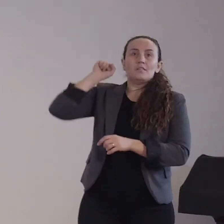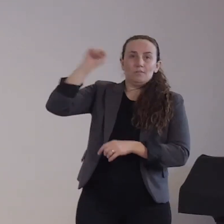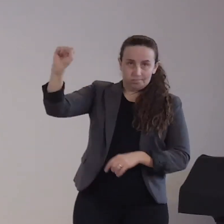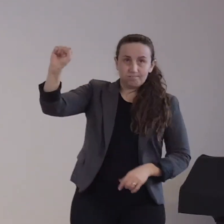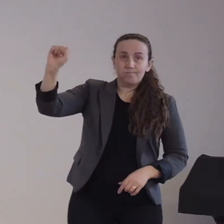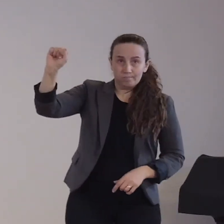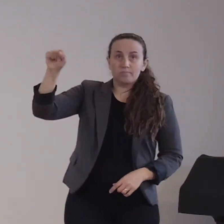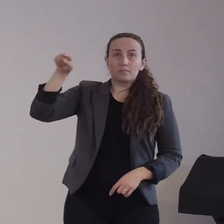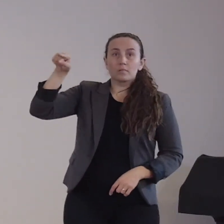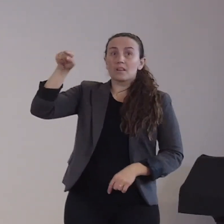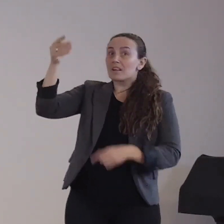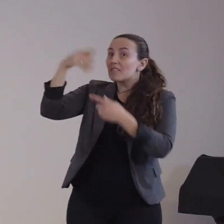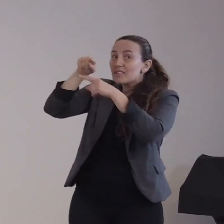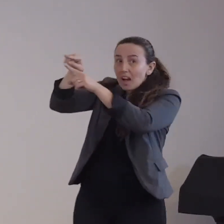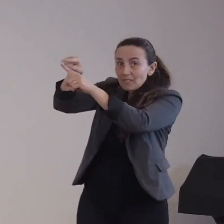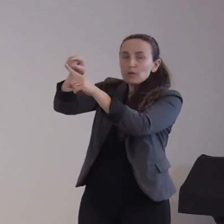behandelt werden müssen,